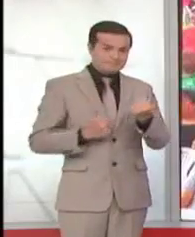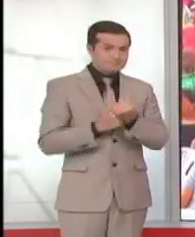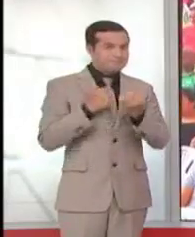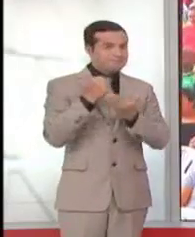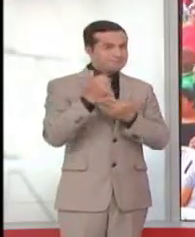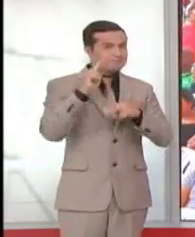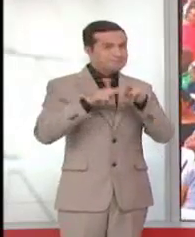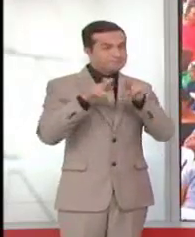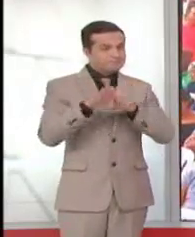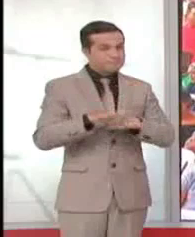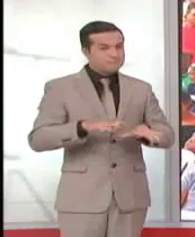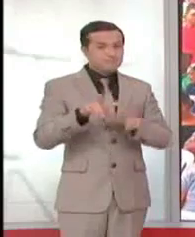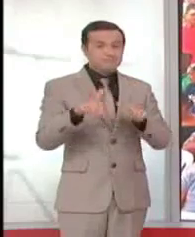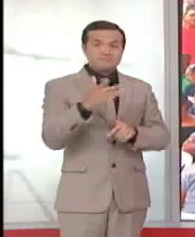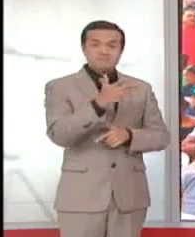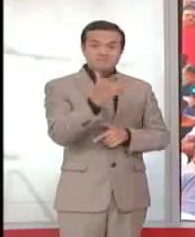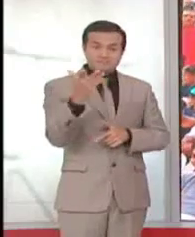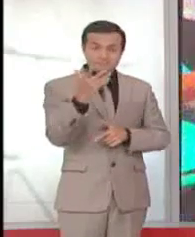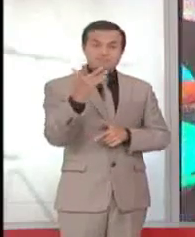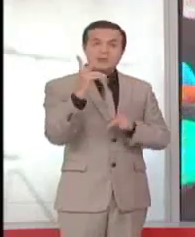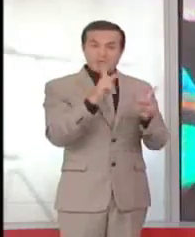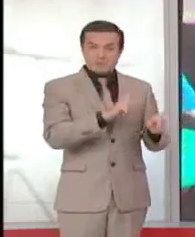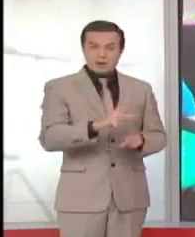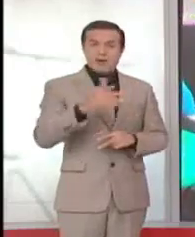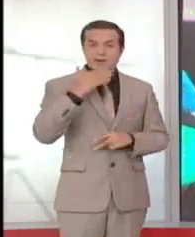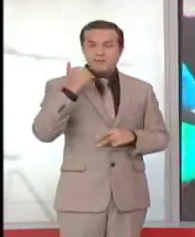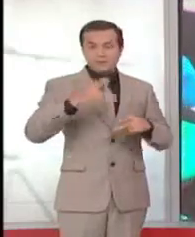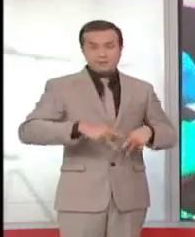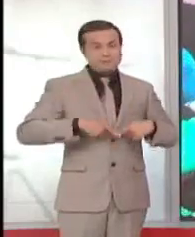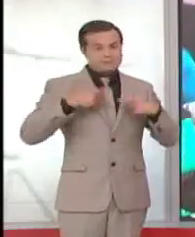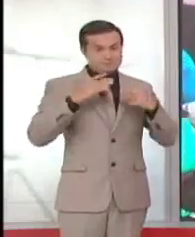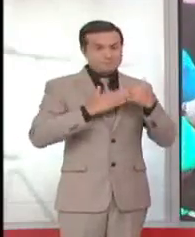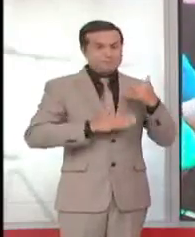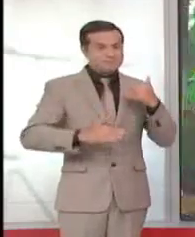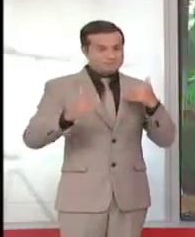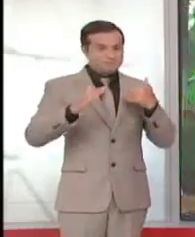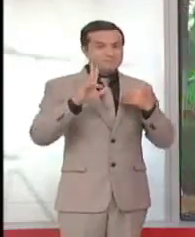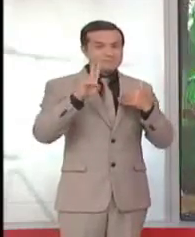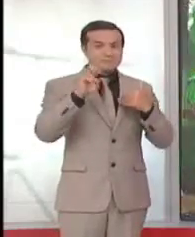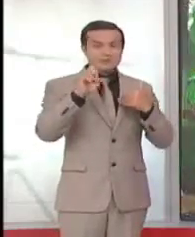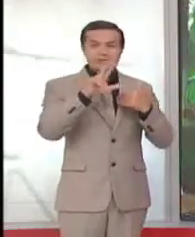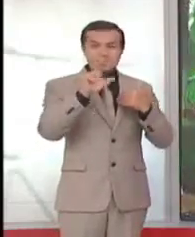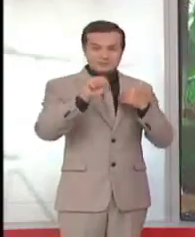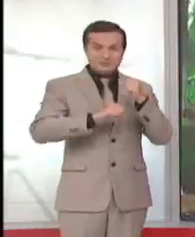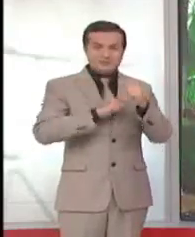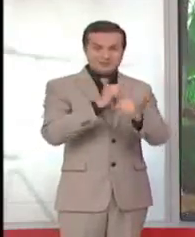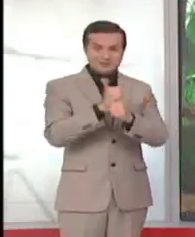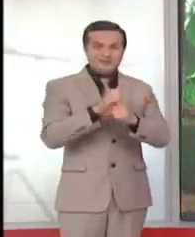participativa e incluyente del Plan de Mejora Competitiva 2030. César Eduarte, Medios Públicos.